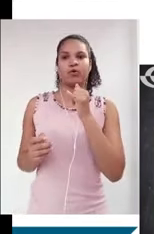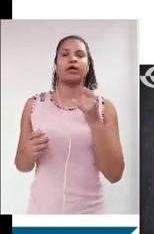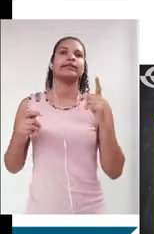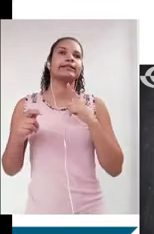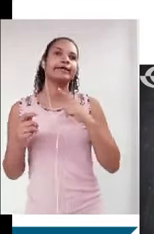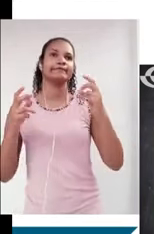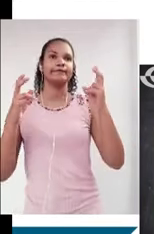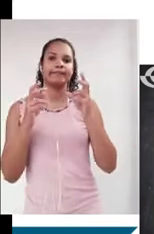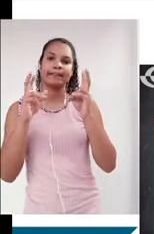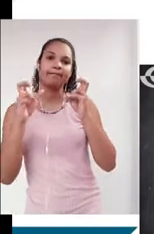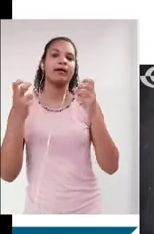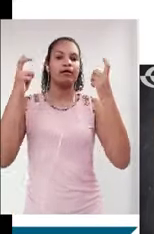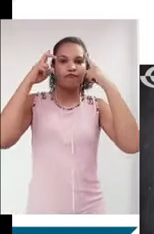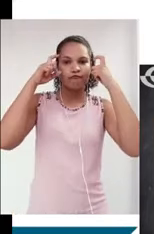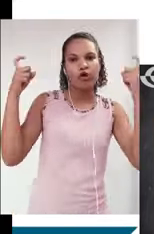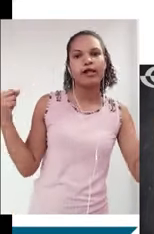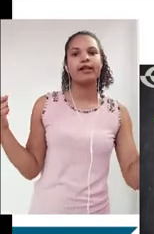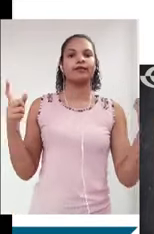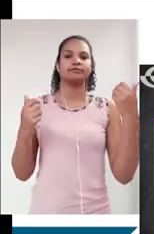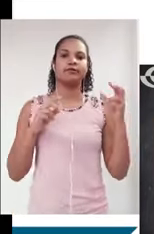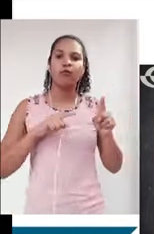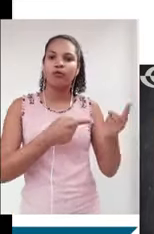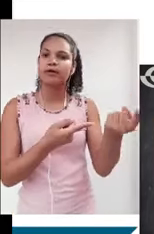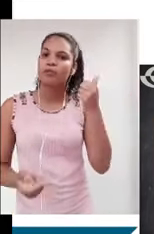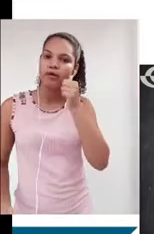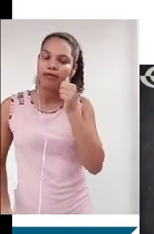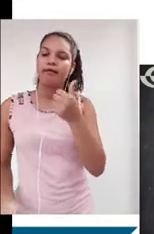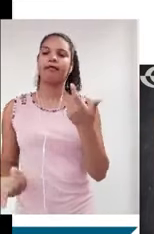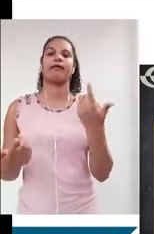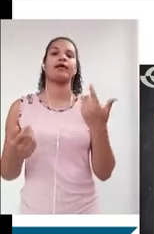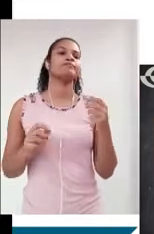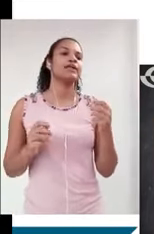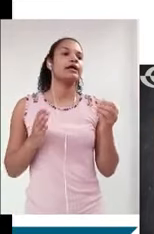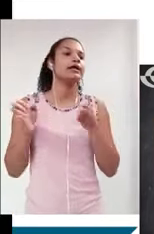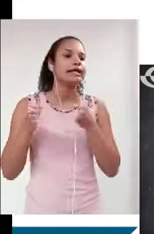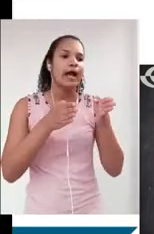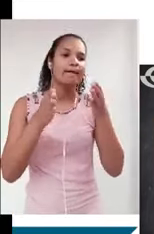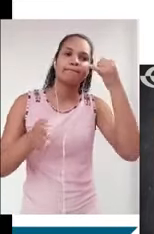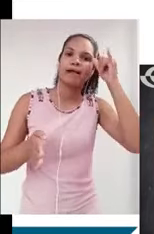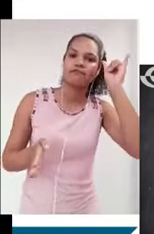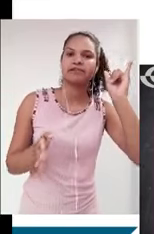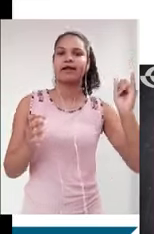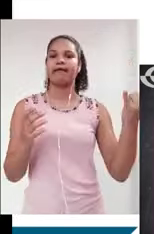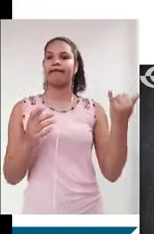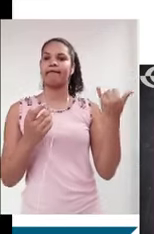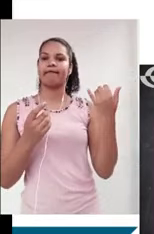quando nós tivemos os caminhos para combater o racismo, a intolerância religiosa no Brasil, no ENEM, são frases temáticas muito